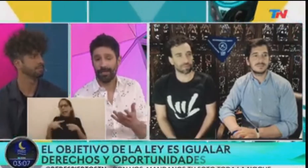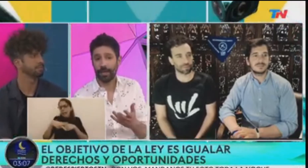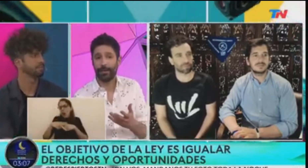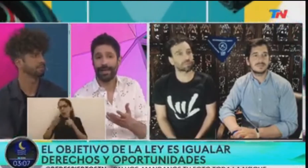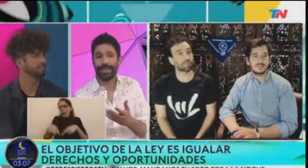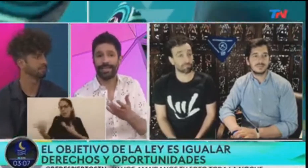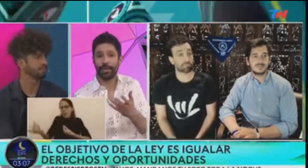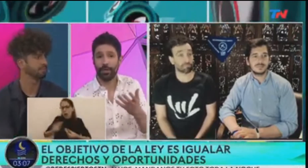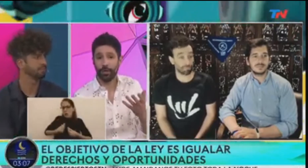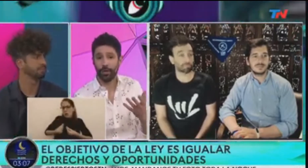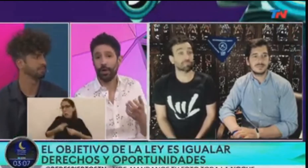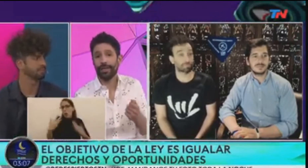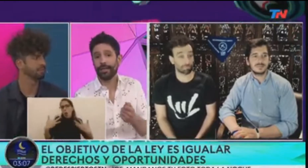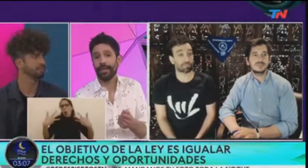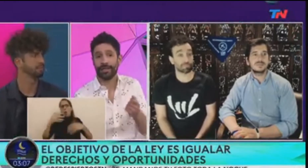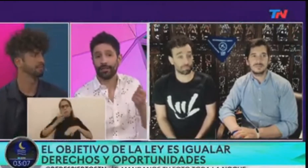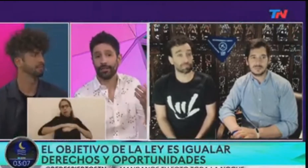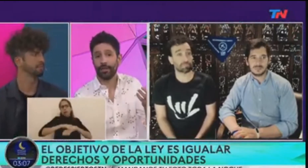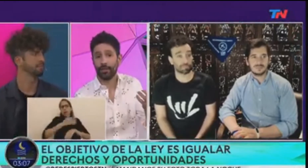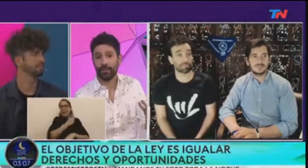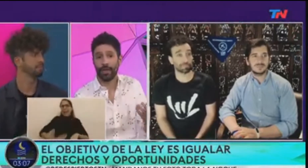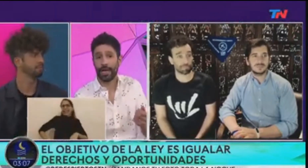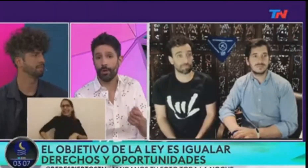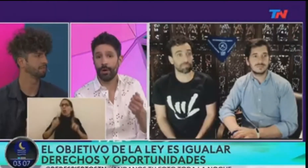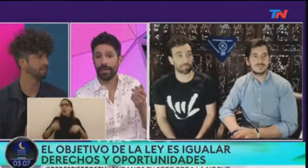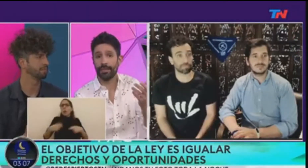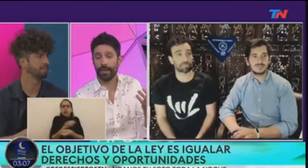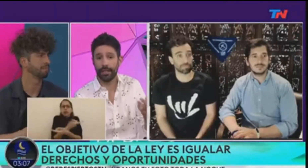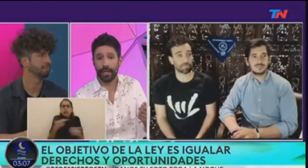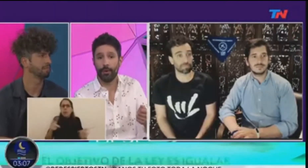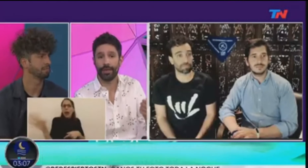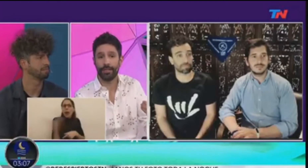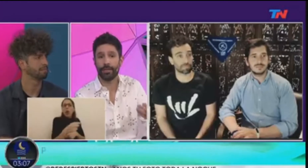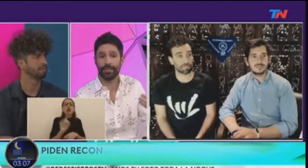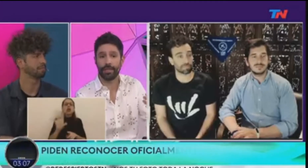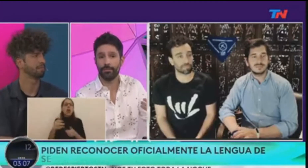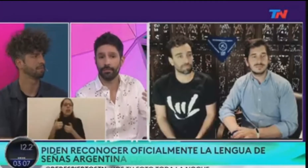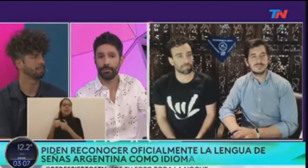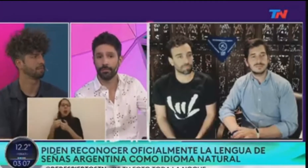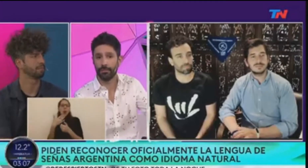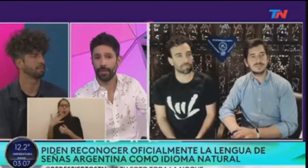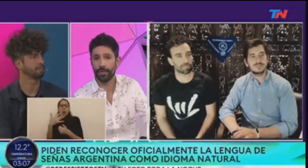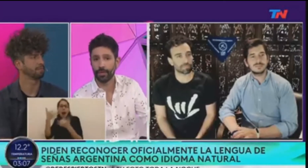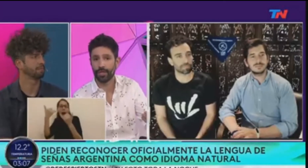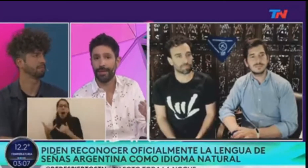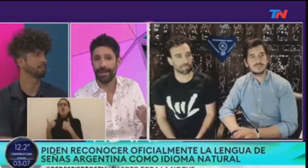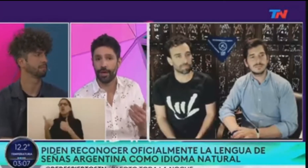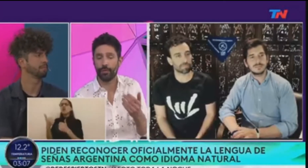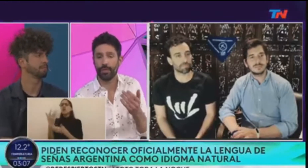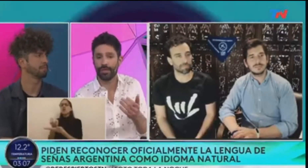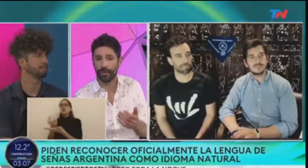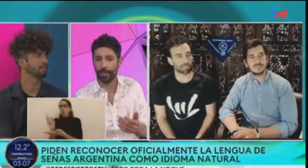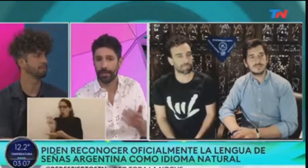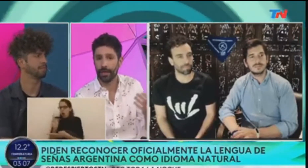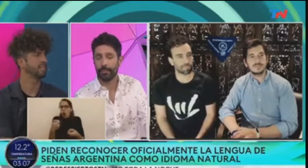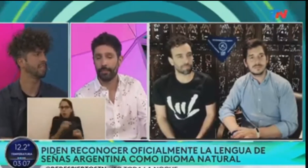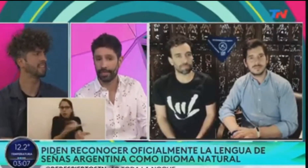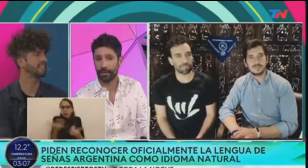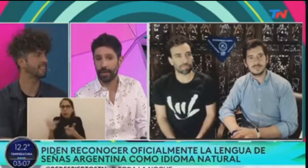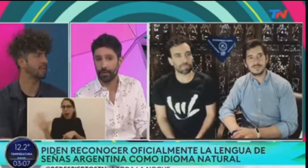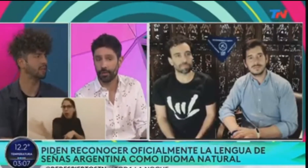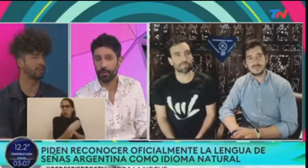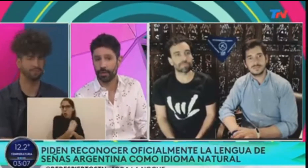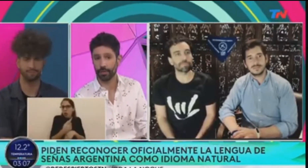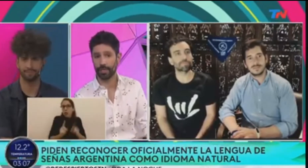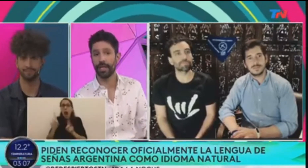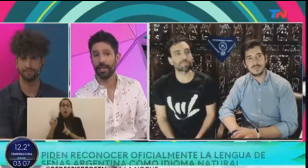regularlo el Estado para que llegue a todos, no el que tiene acceso al celular o a Internet al momento de hacer una videollamada con un intérprete... Está